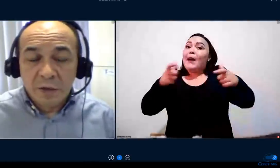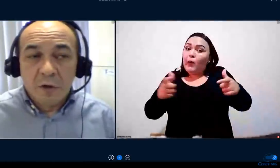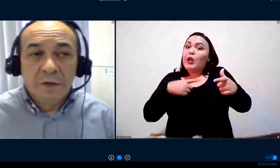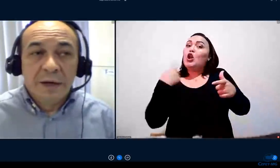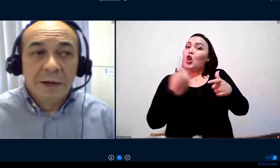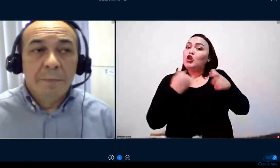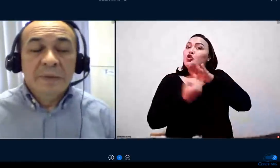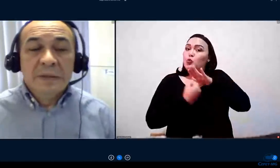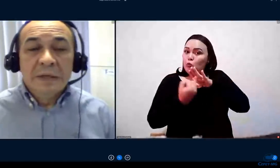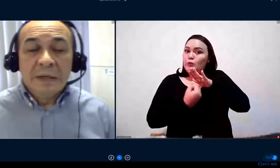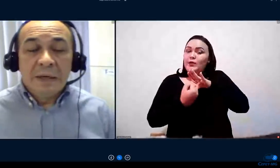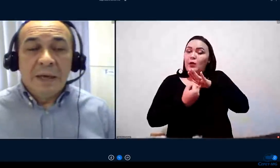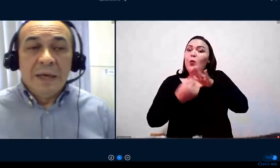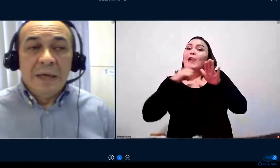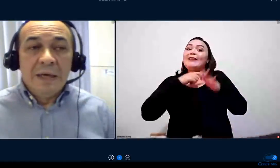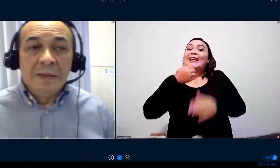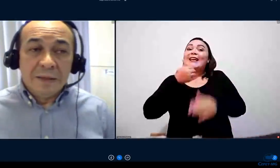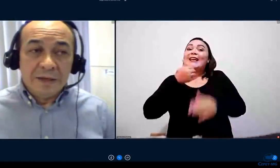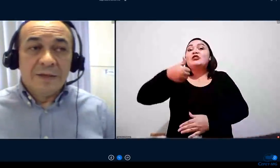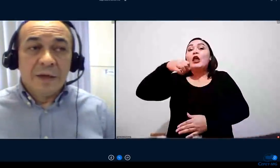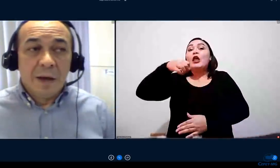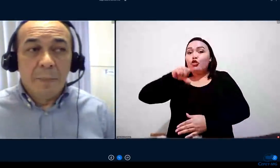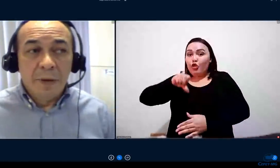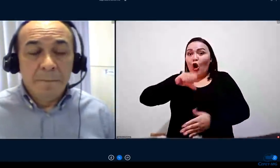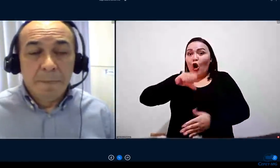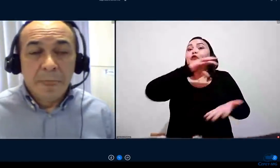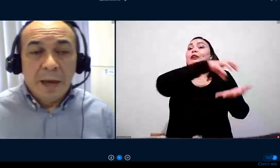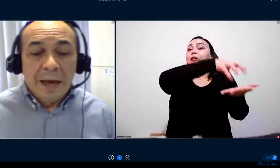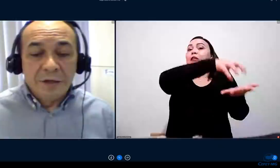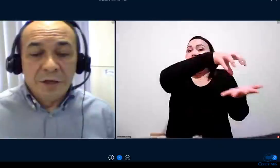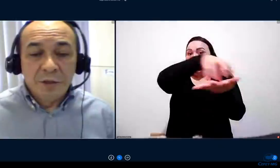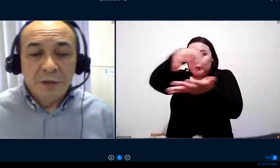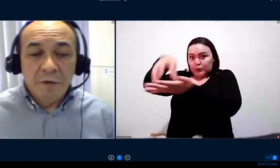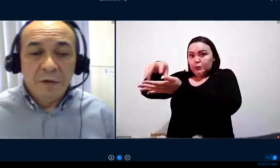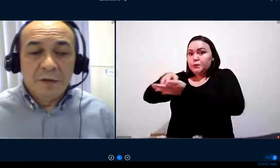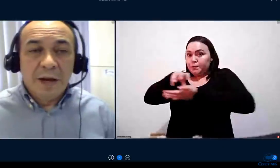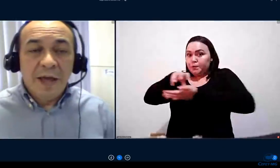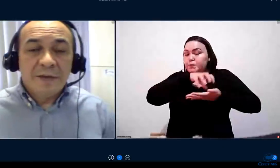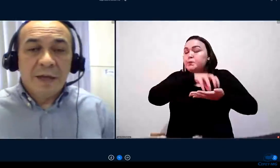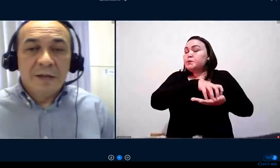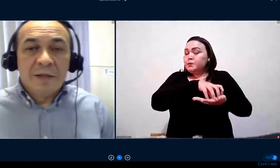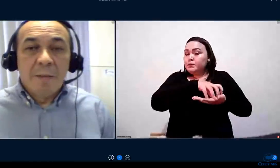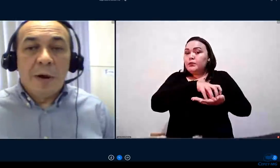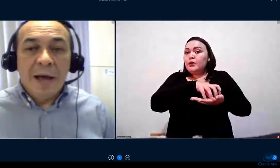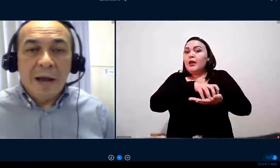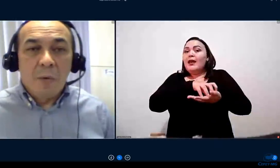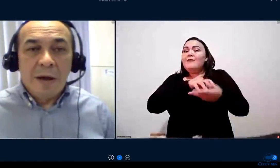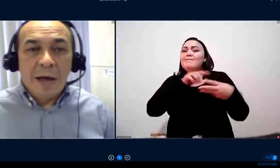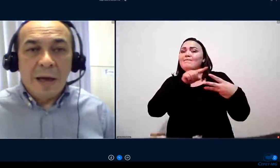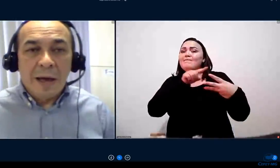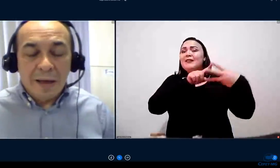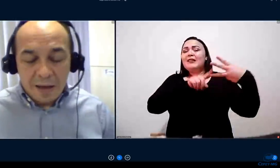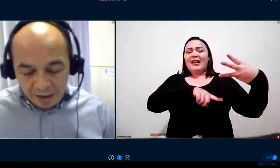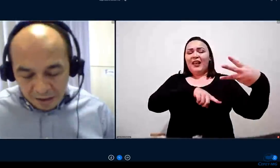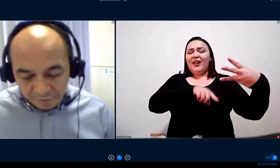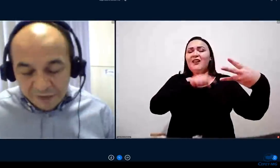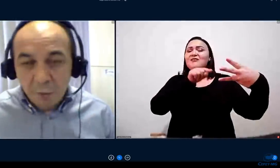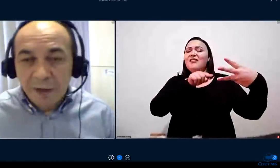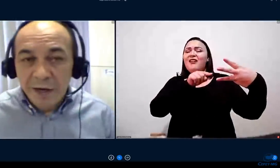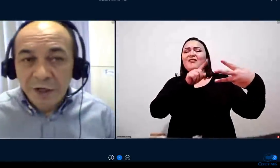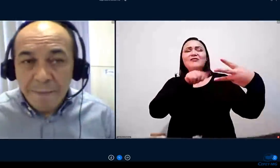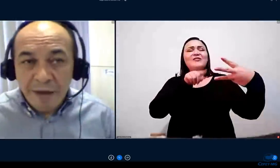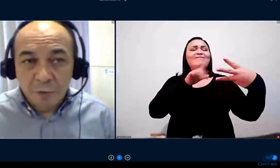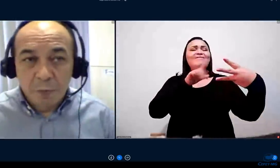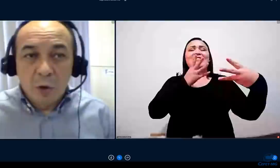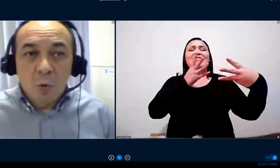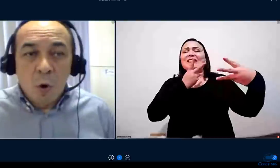campings, e desses campings, a gente teve três que eles demoraram a fazer